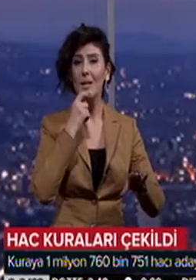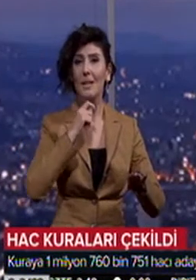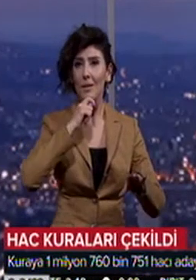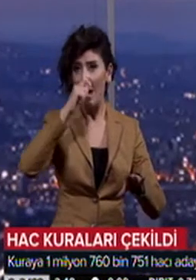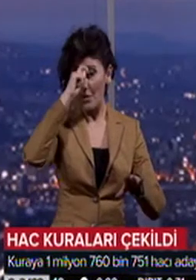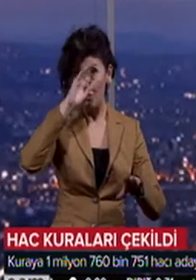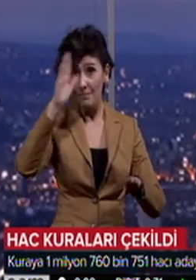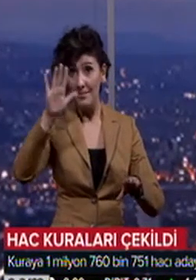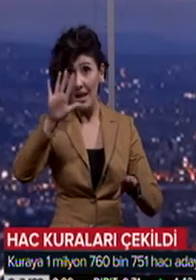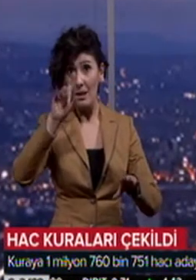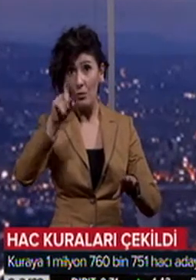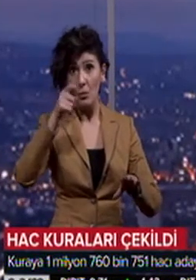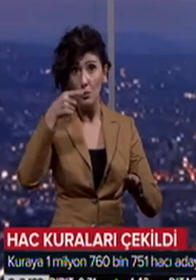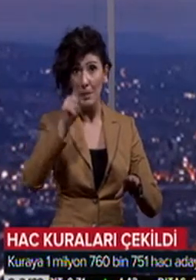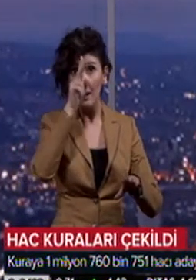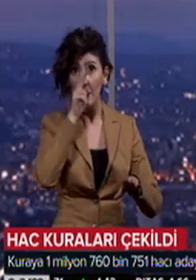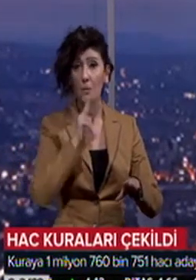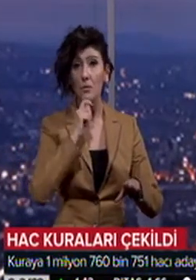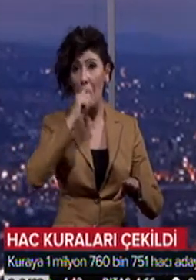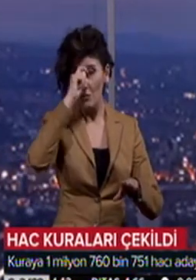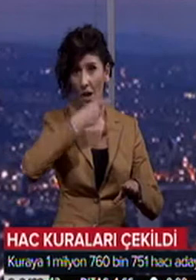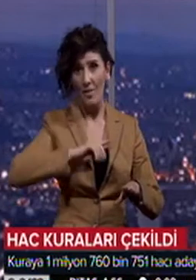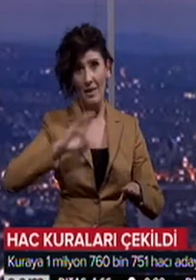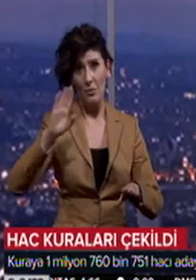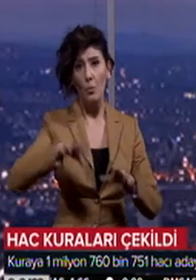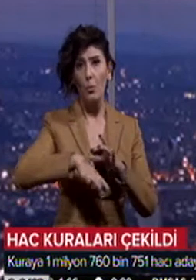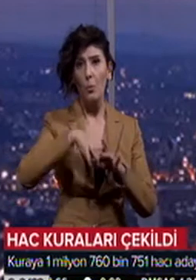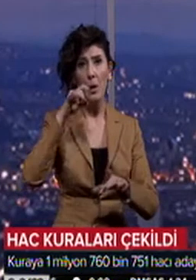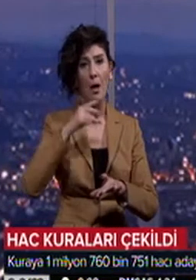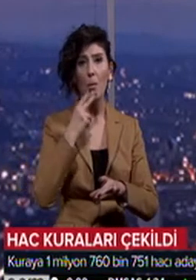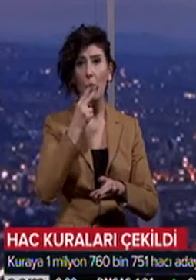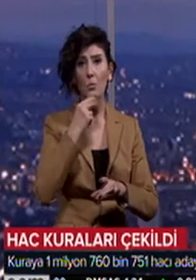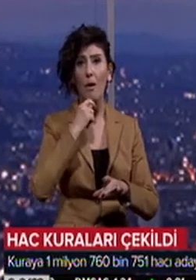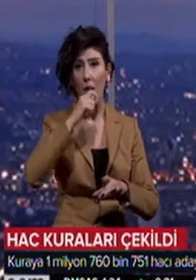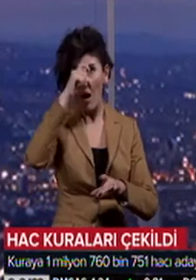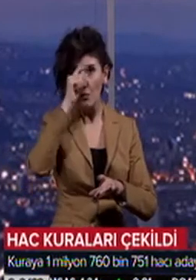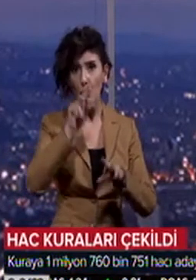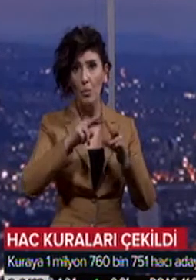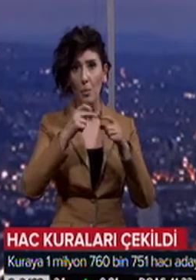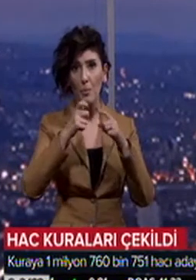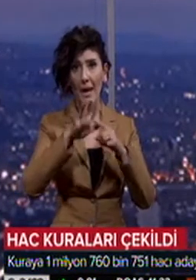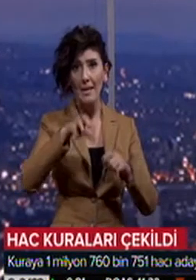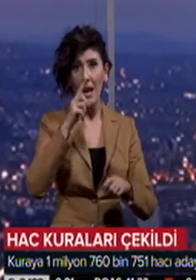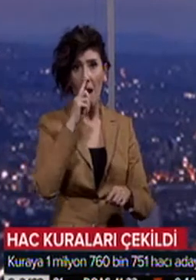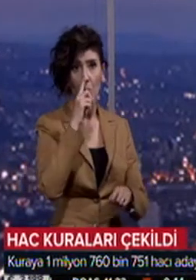topraklara 59.200 hacı adayı gidecek. Kur'a töreninde konuşan Hac ve Umre Genel Müdürü Enver Güneş